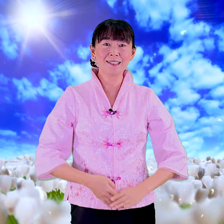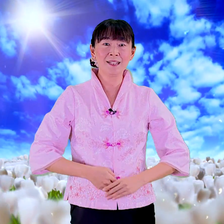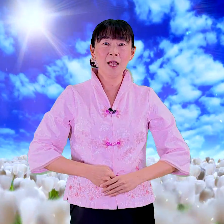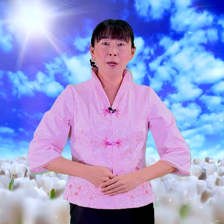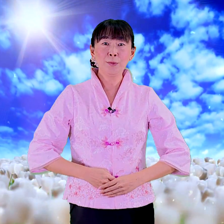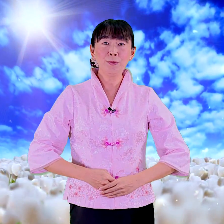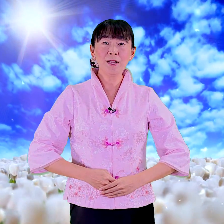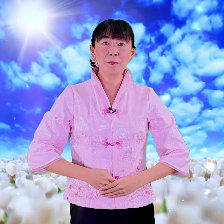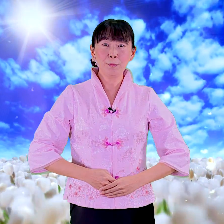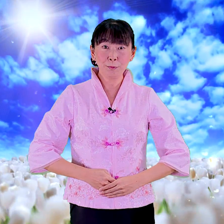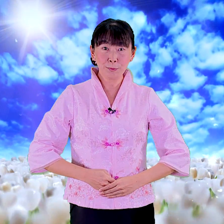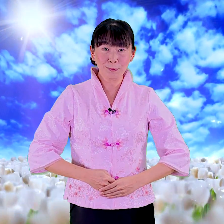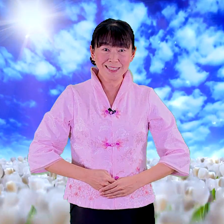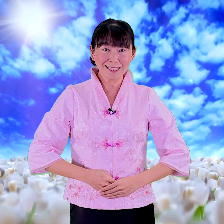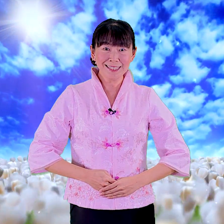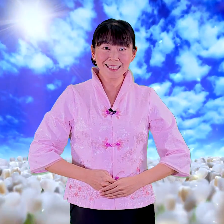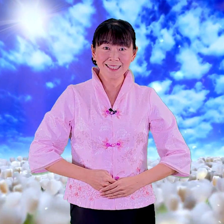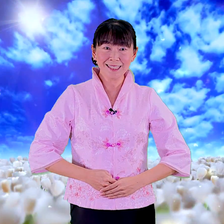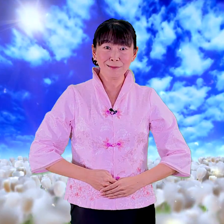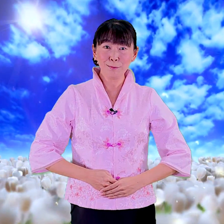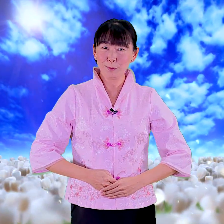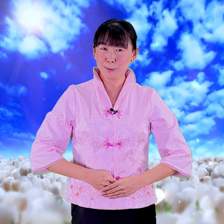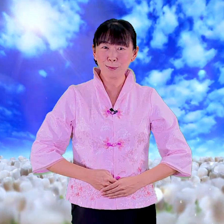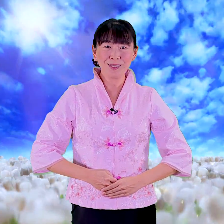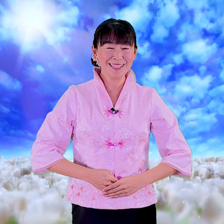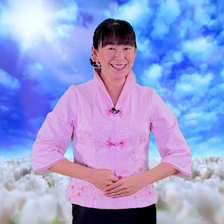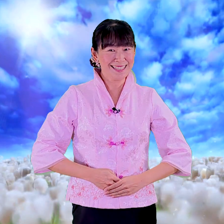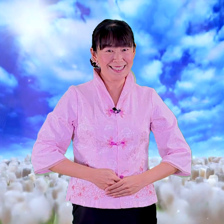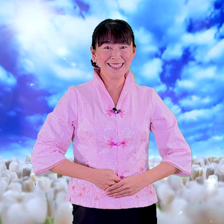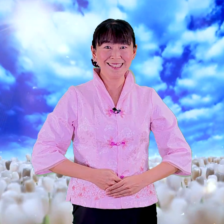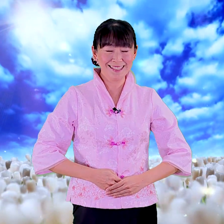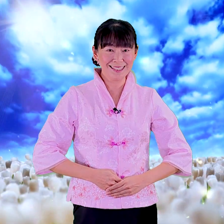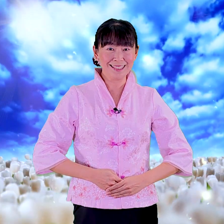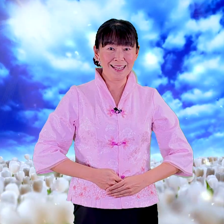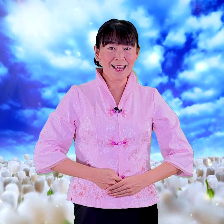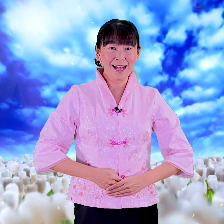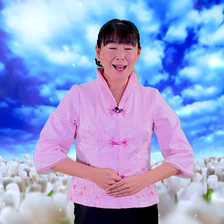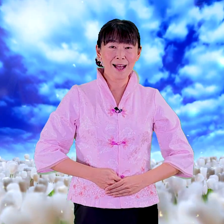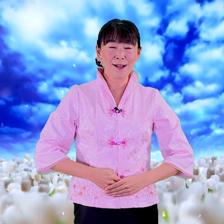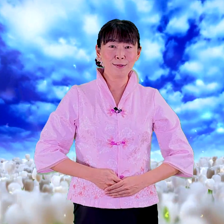是故人不读亲其亲不读子其子好